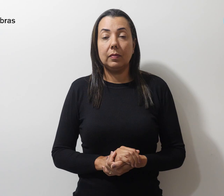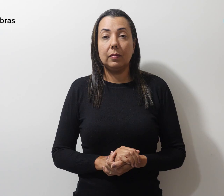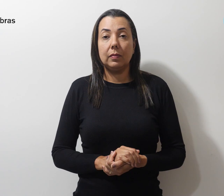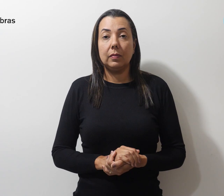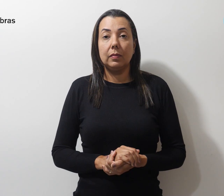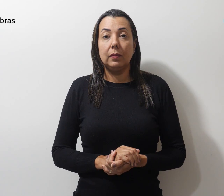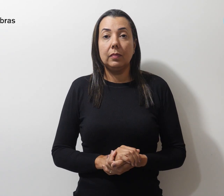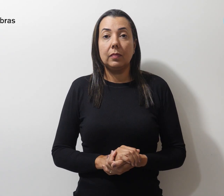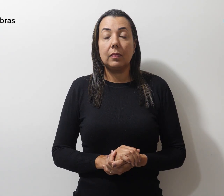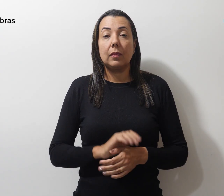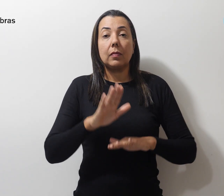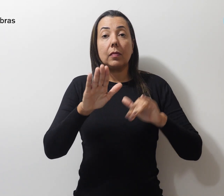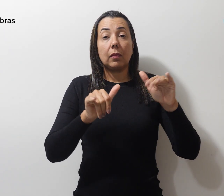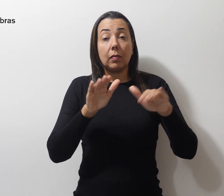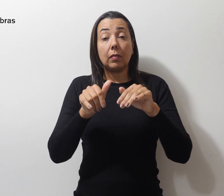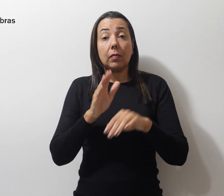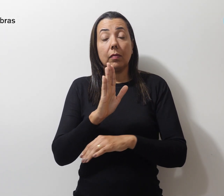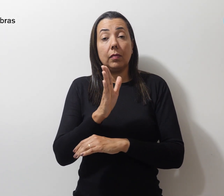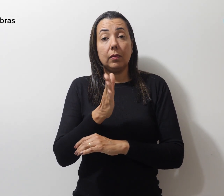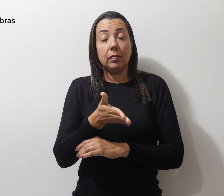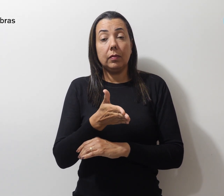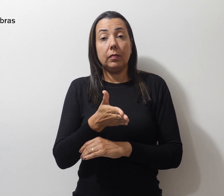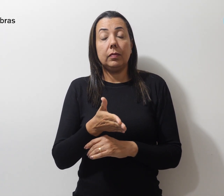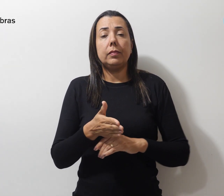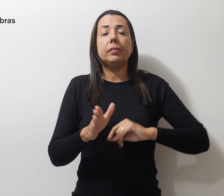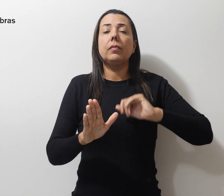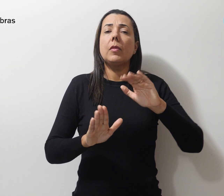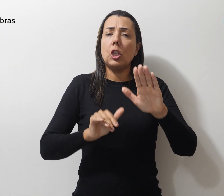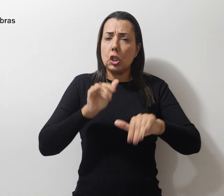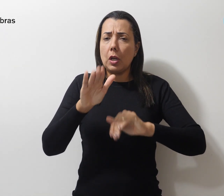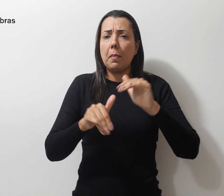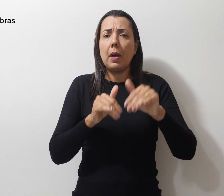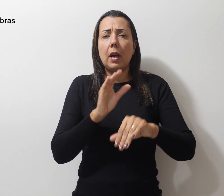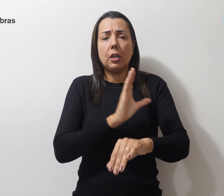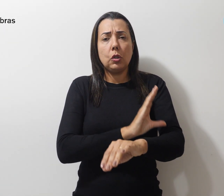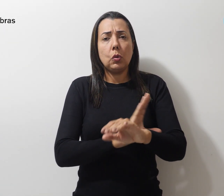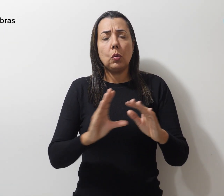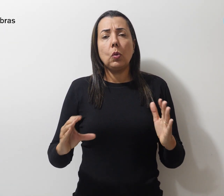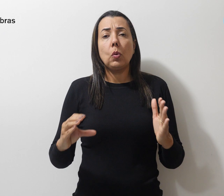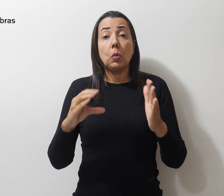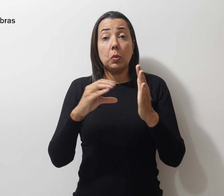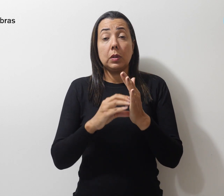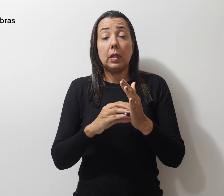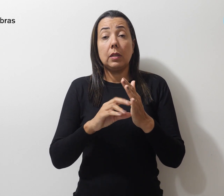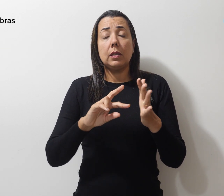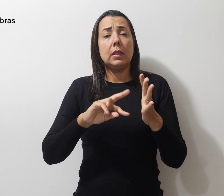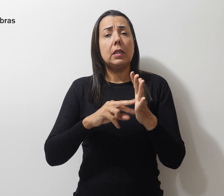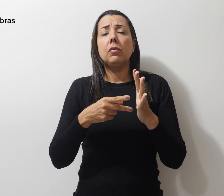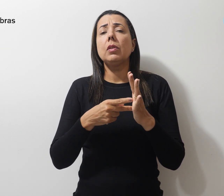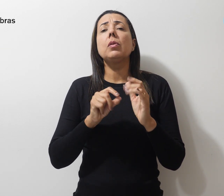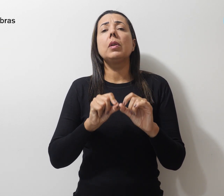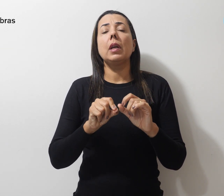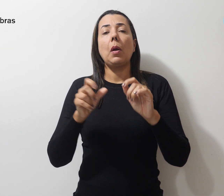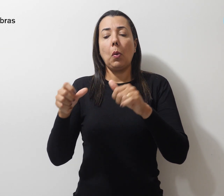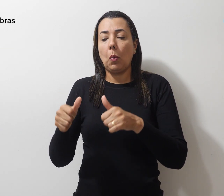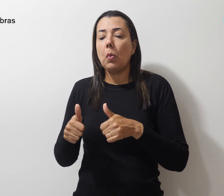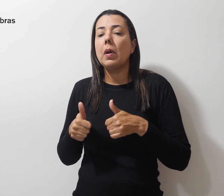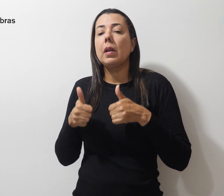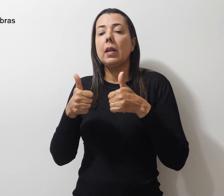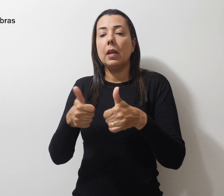Convoca já! A convocação de concursados significa mais qualidade de ensino